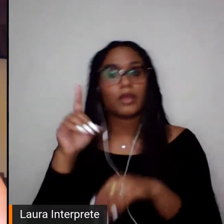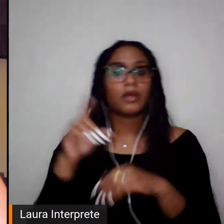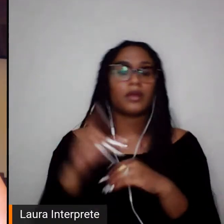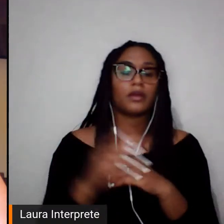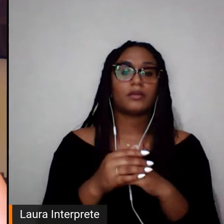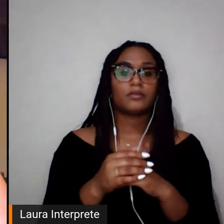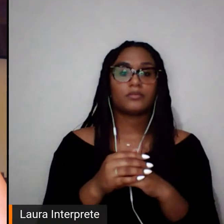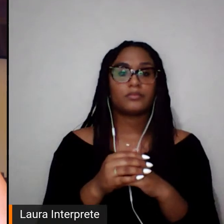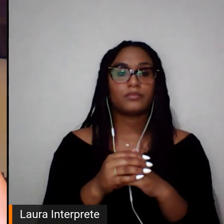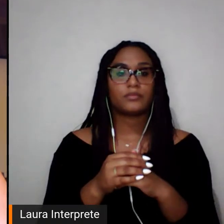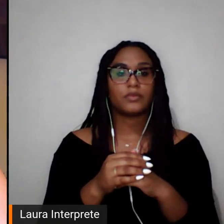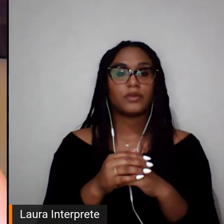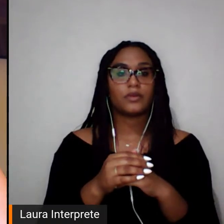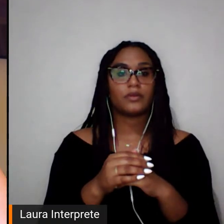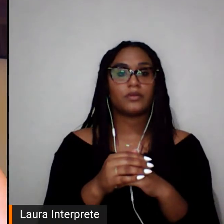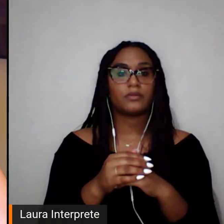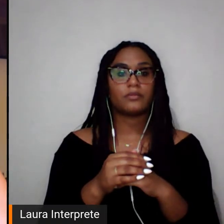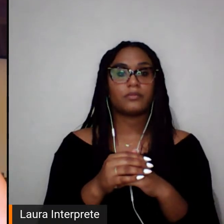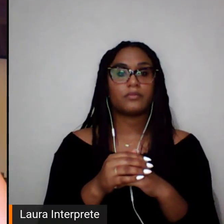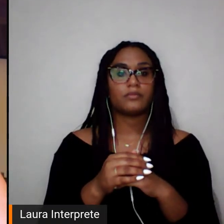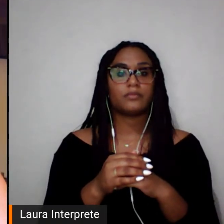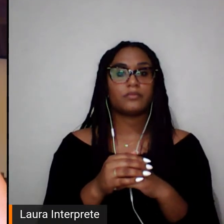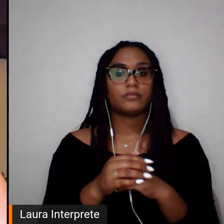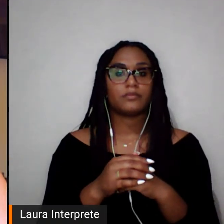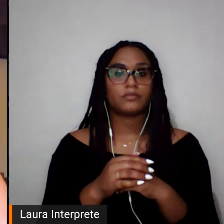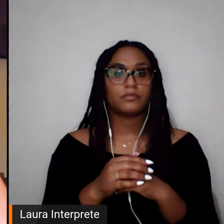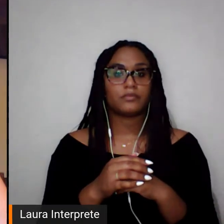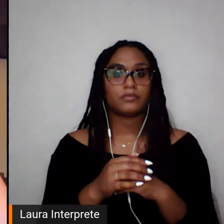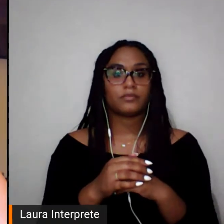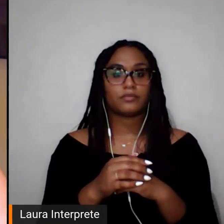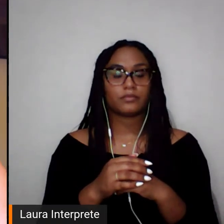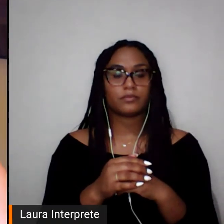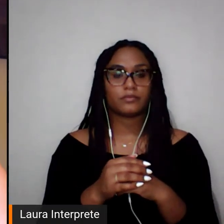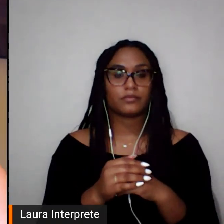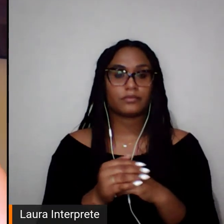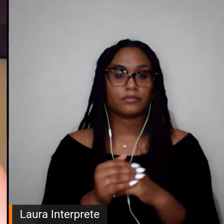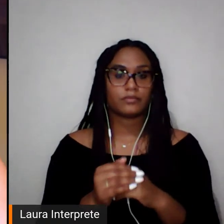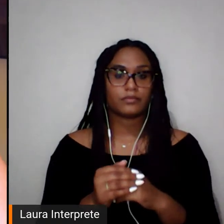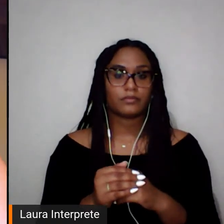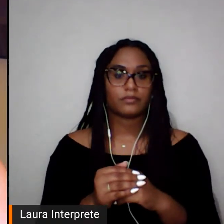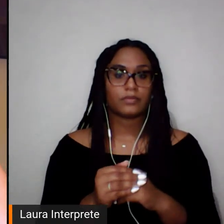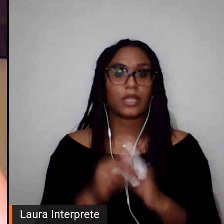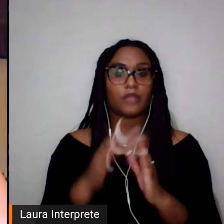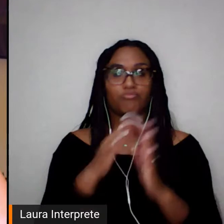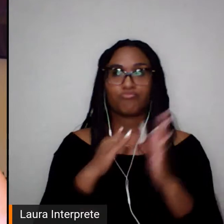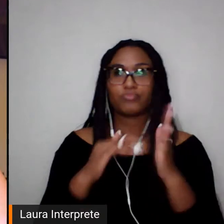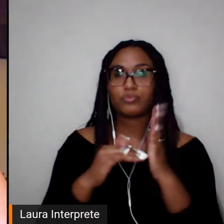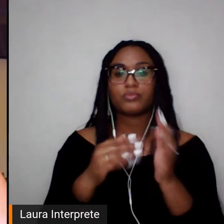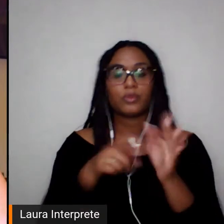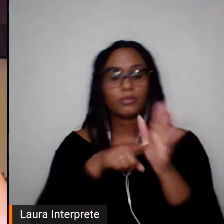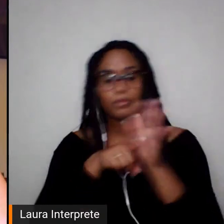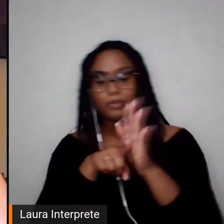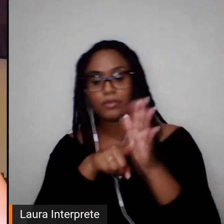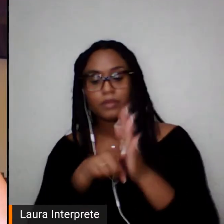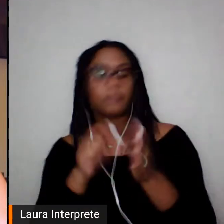debruçam hoje sobre essas entrevistas que se tornaram um grande acervo. Então,